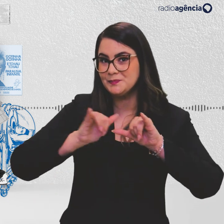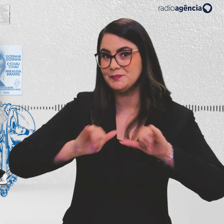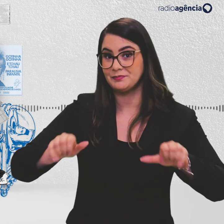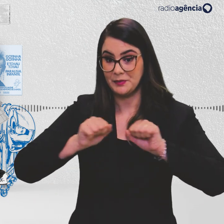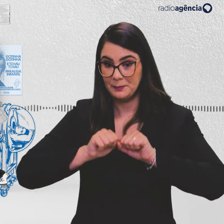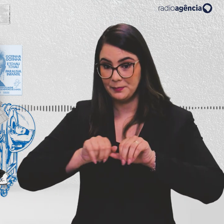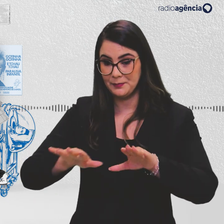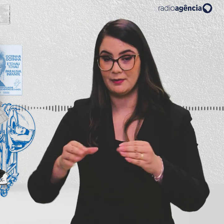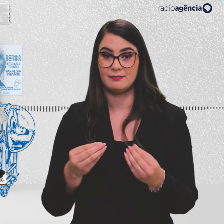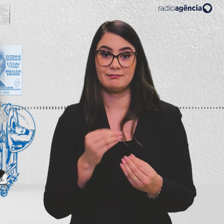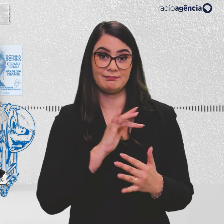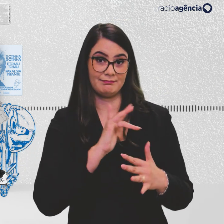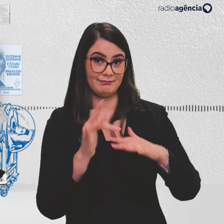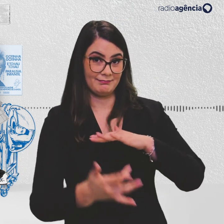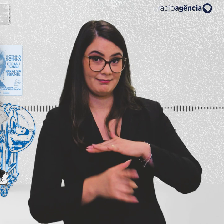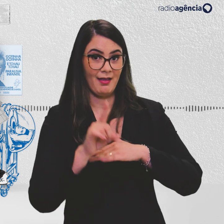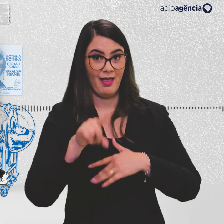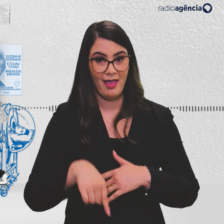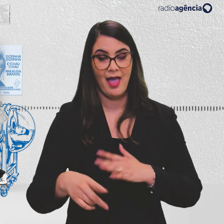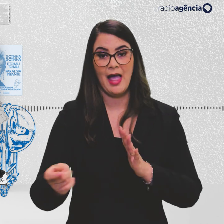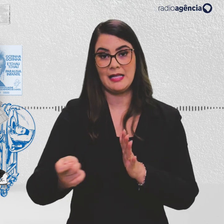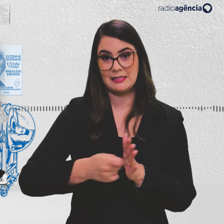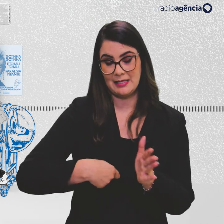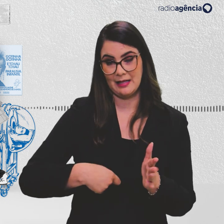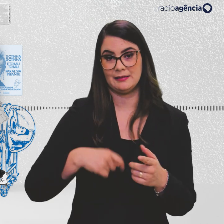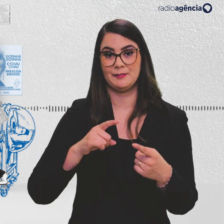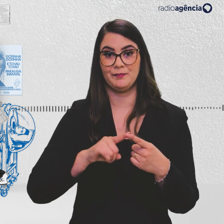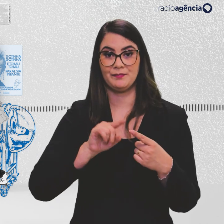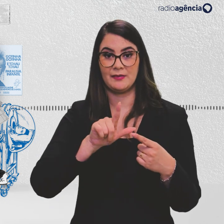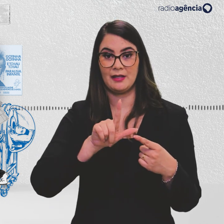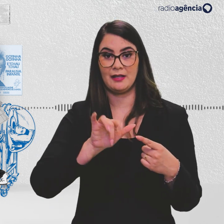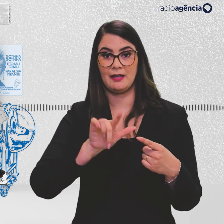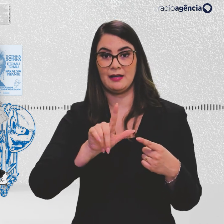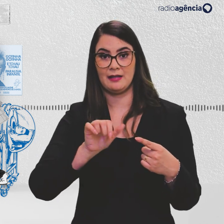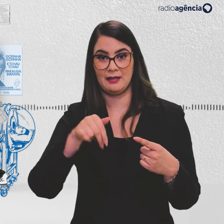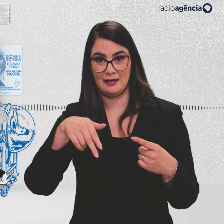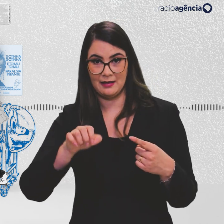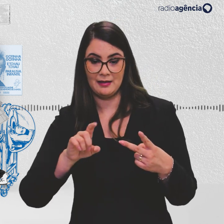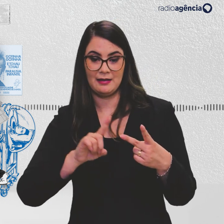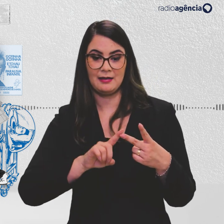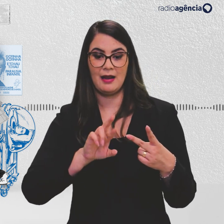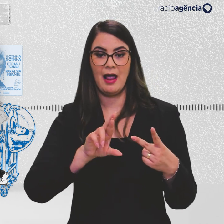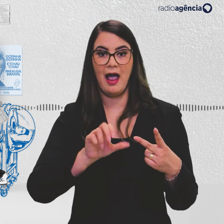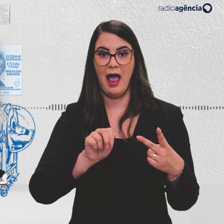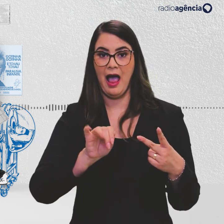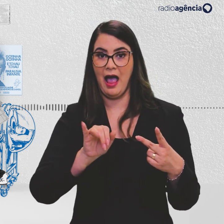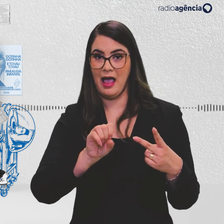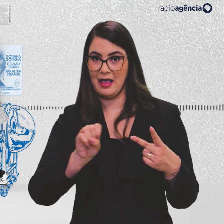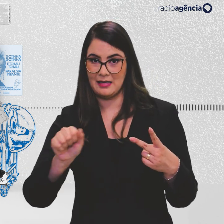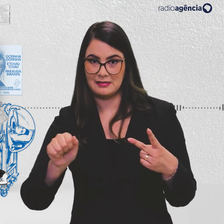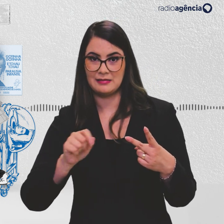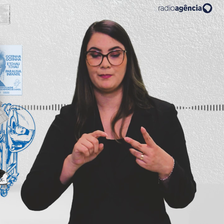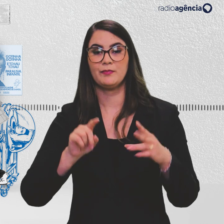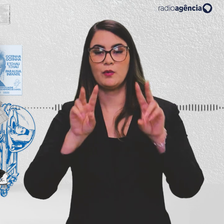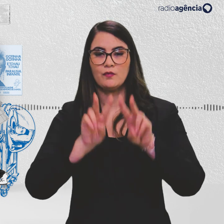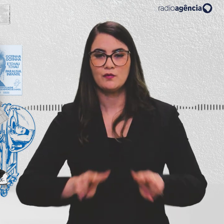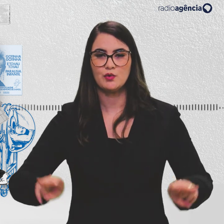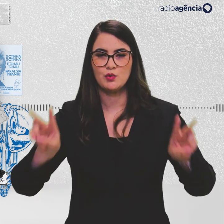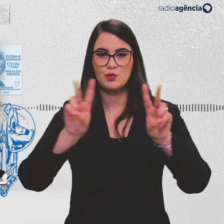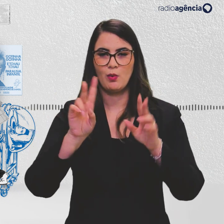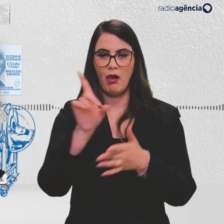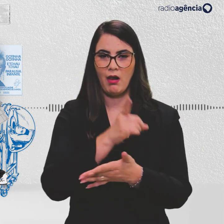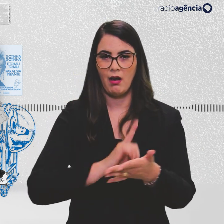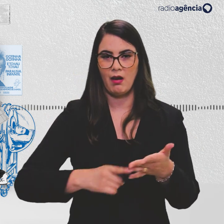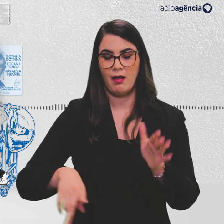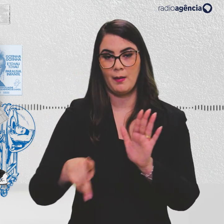a distribuição nas redes sociais são assinadas por Liliane Farias e Raíssa Saraiva. A identidade visual e o design